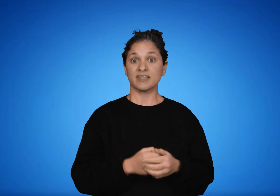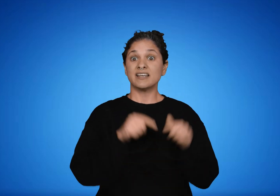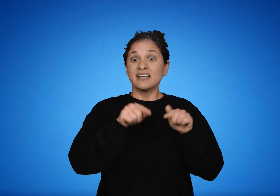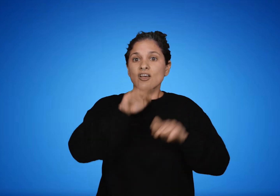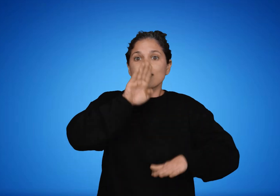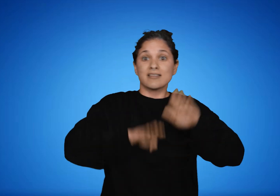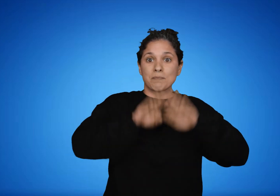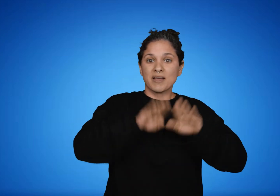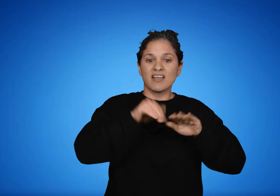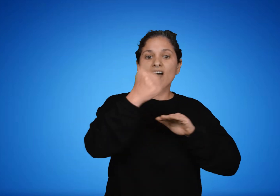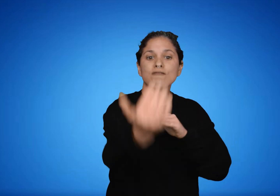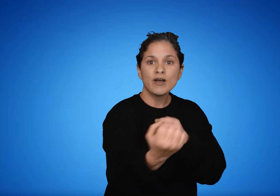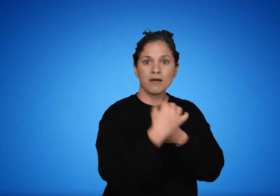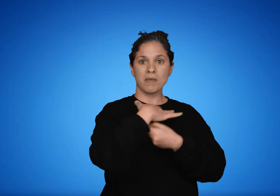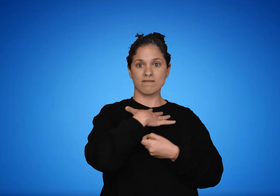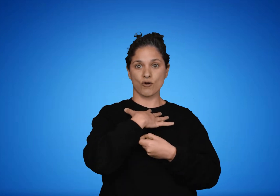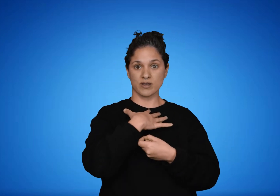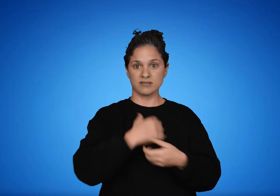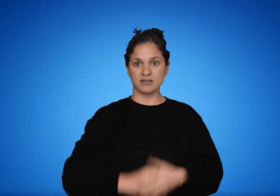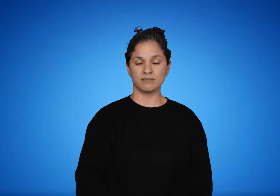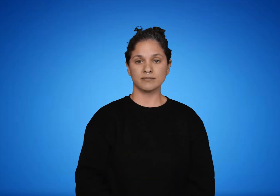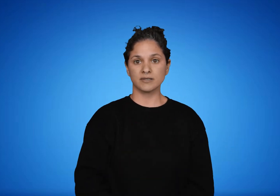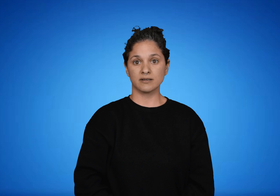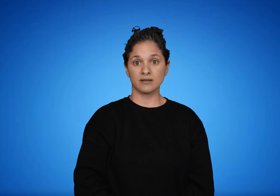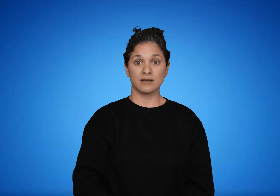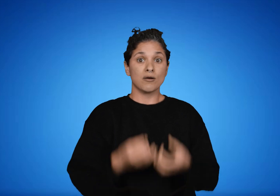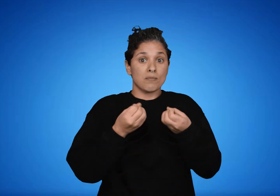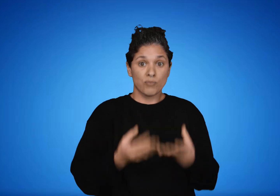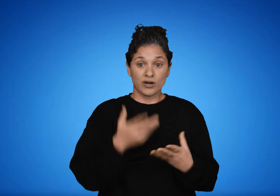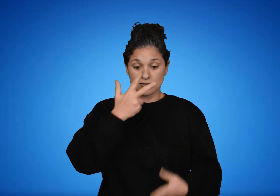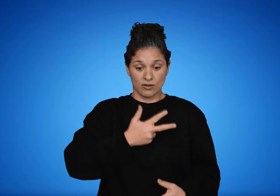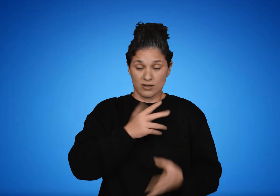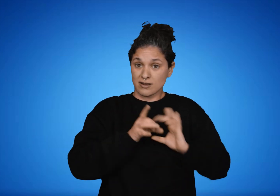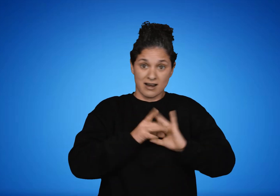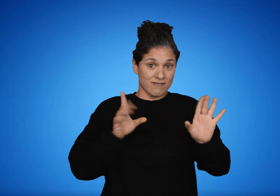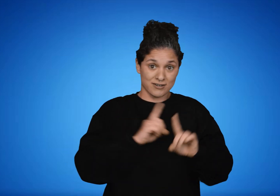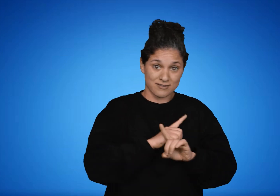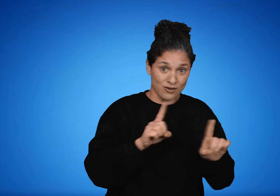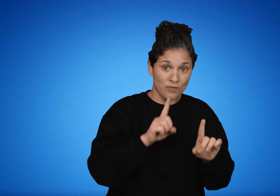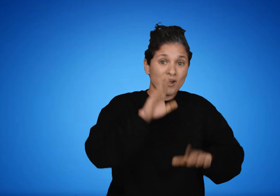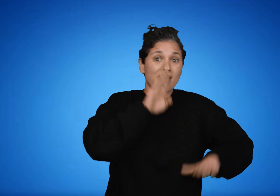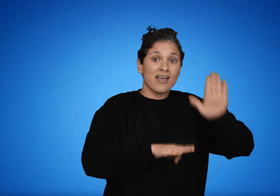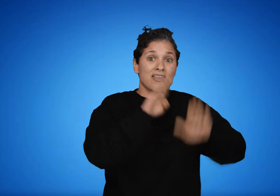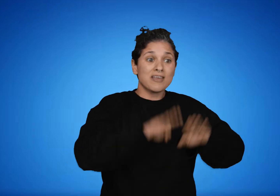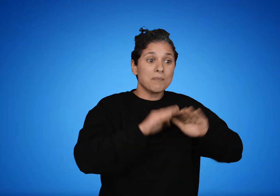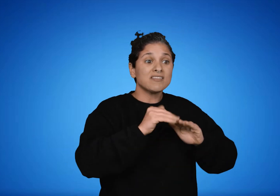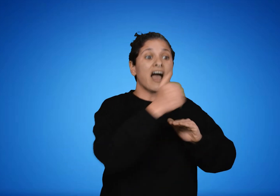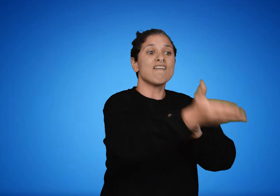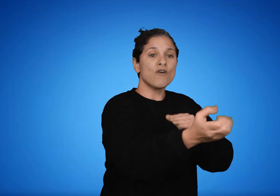La acción depende de esa condición que se impone desde fuera. Entonces, no soy totalmente libre porque